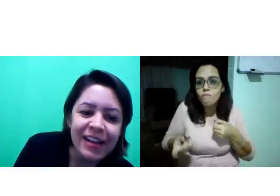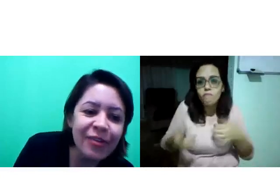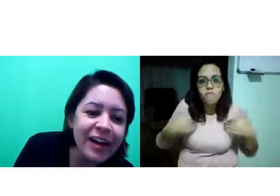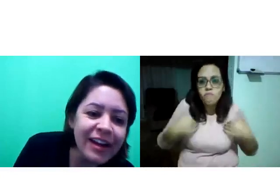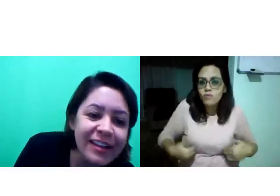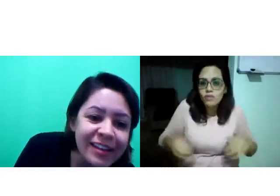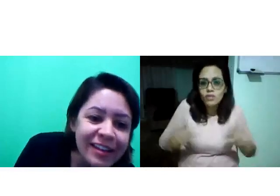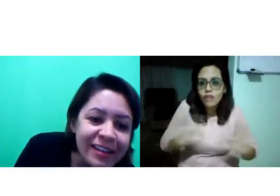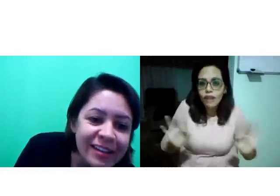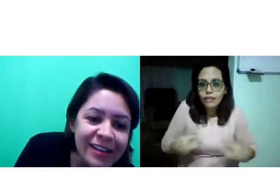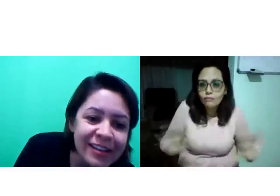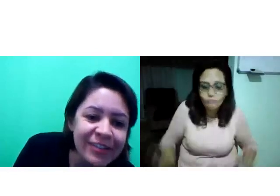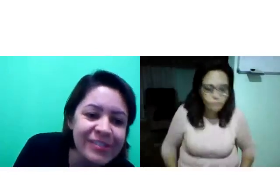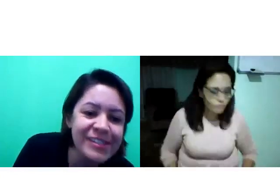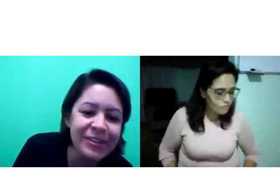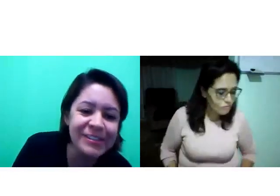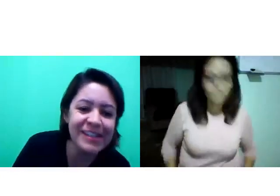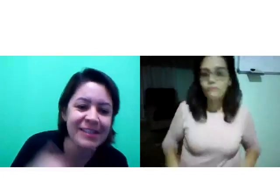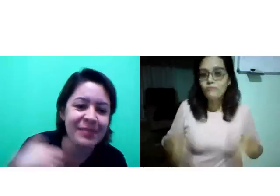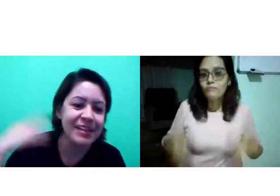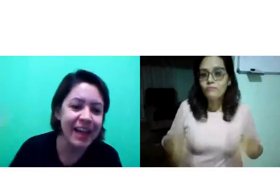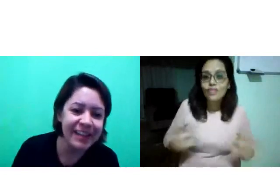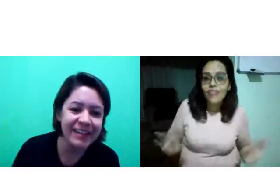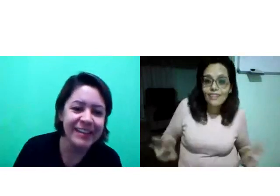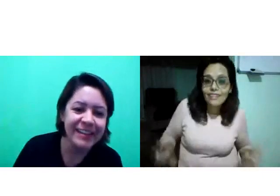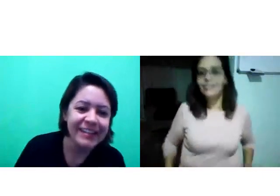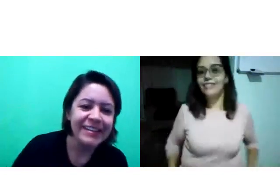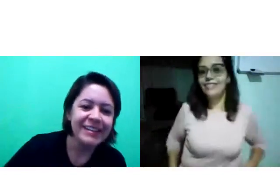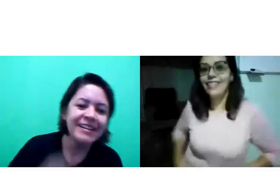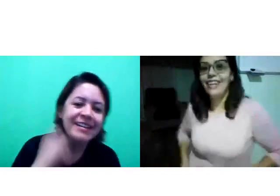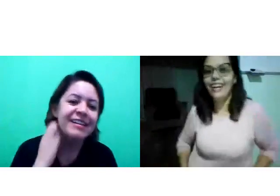eu caí, não sou sem saber de nada.